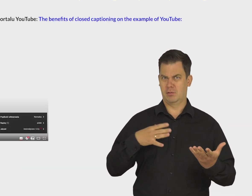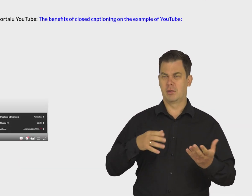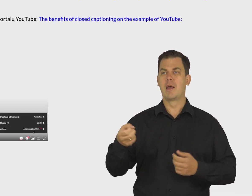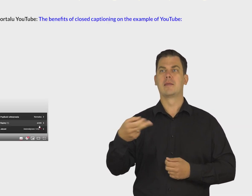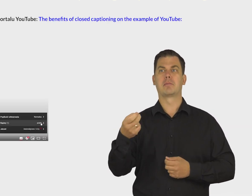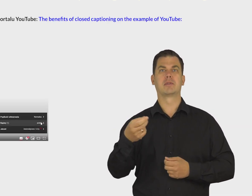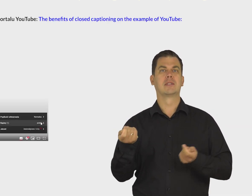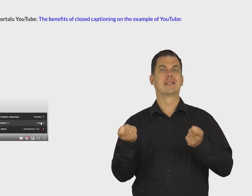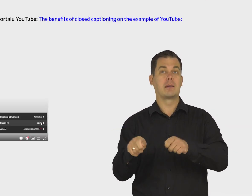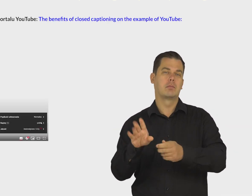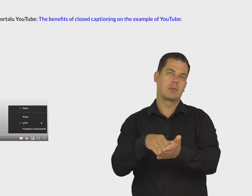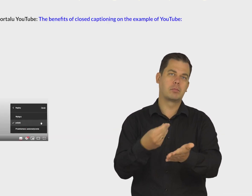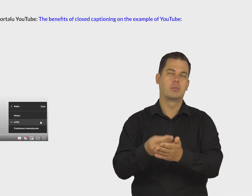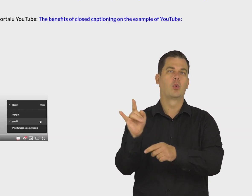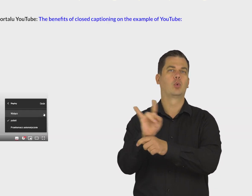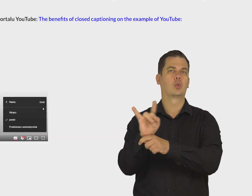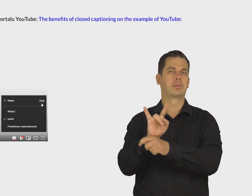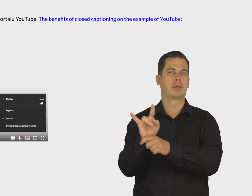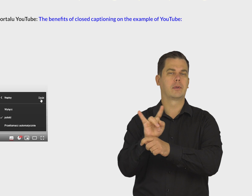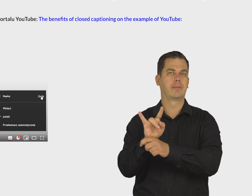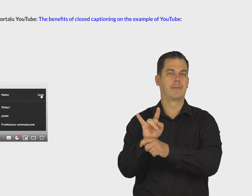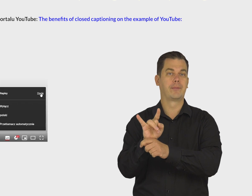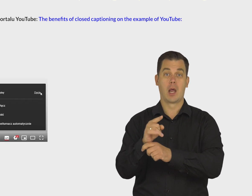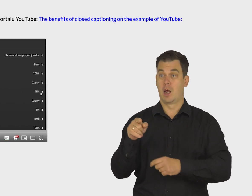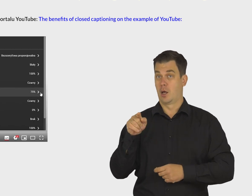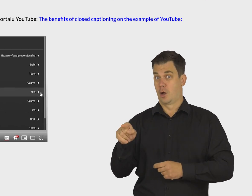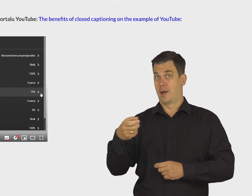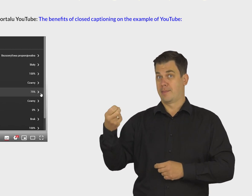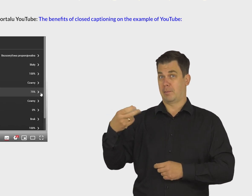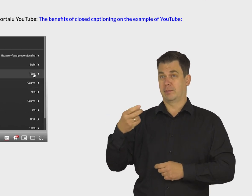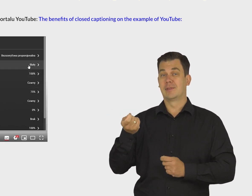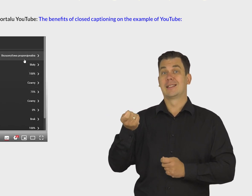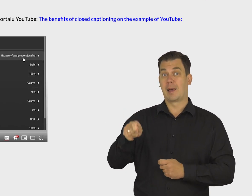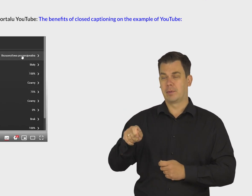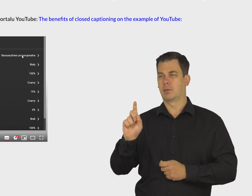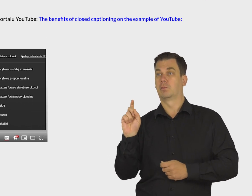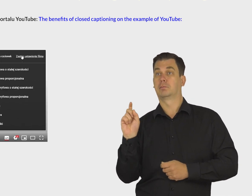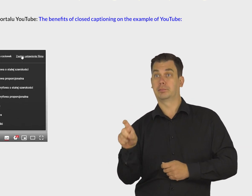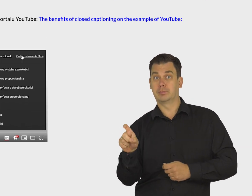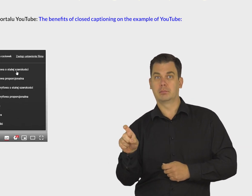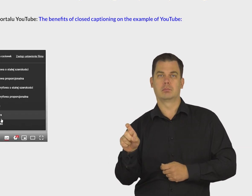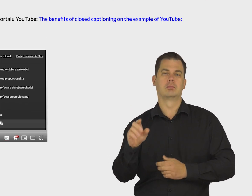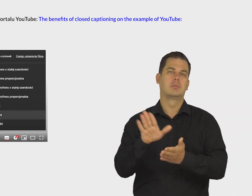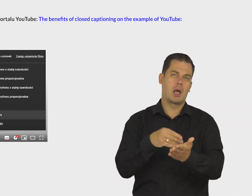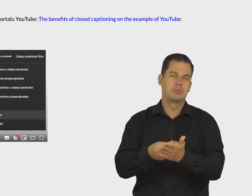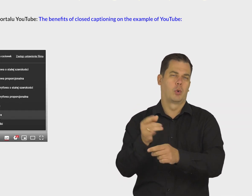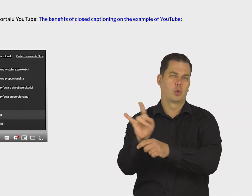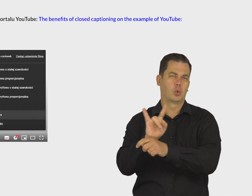zamkniętych na przykładzie serwisu YouTube? Po włączeniu napisów zamkniętych na takich serwisach jak np. YouTube